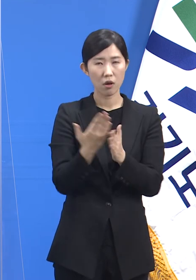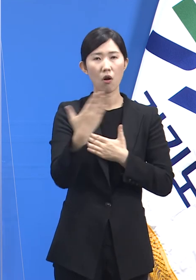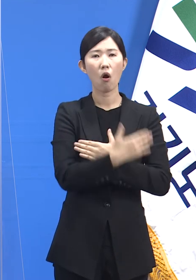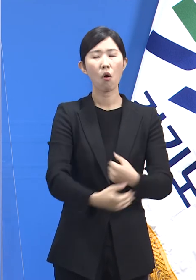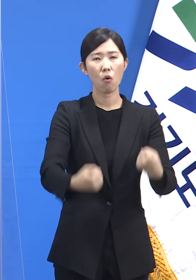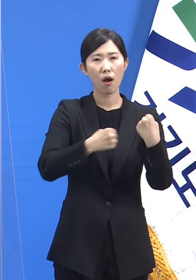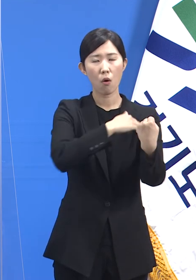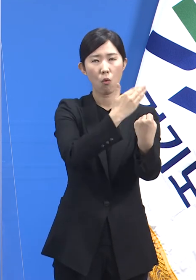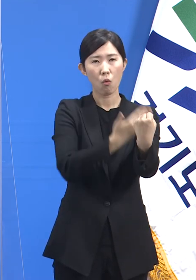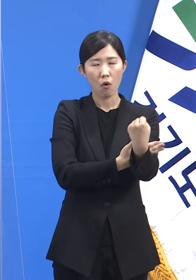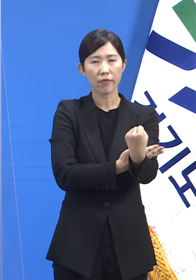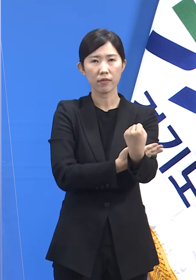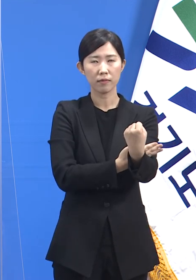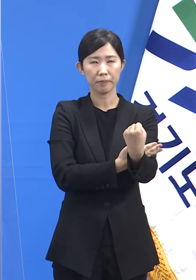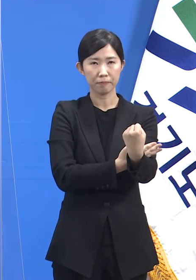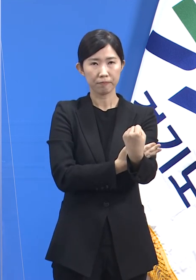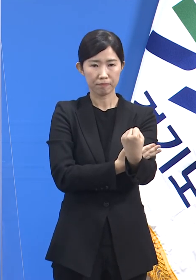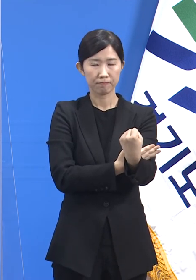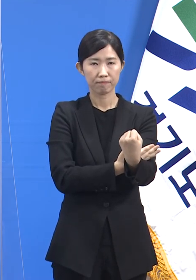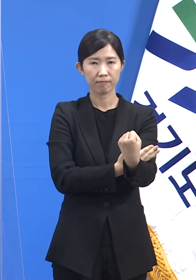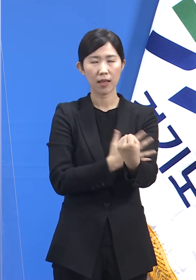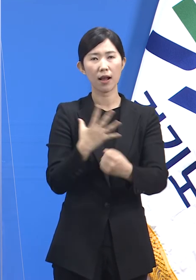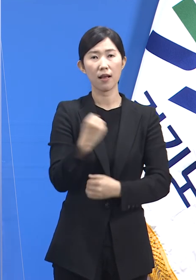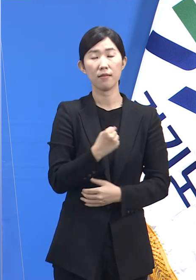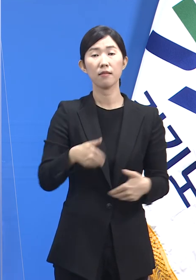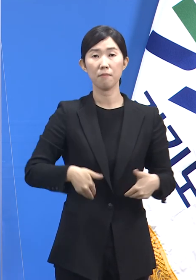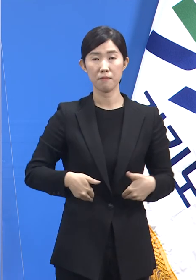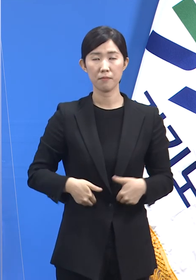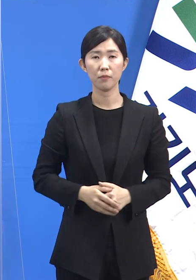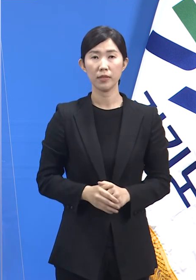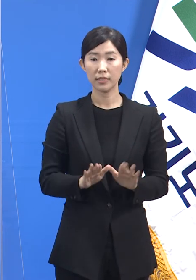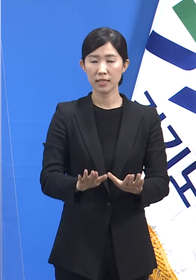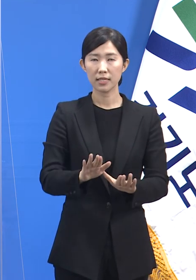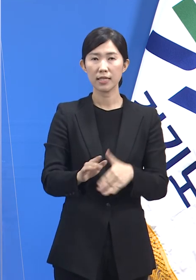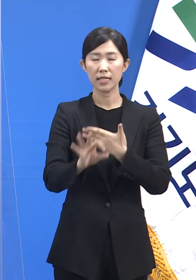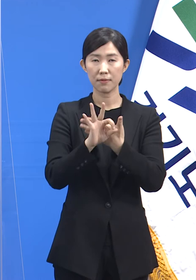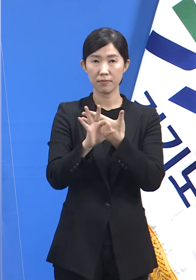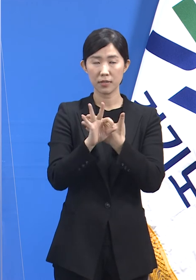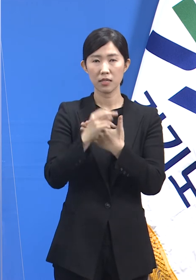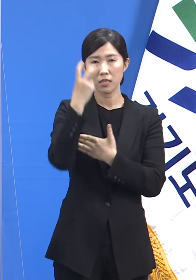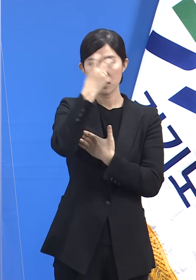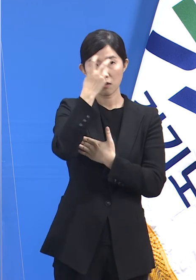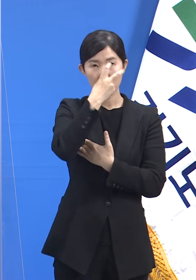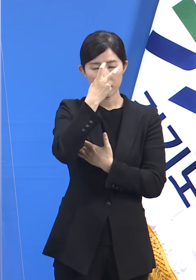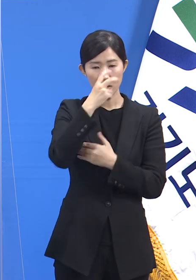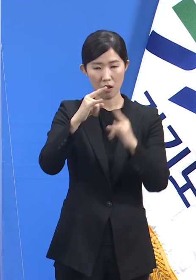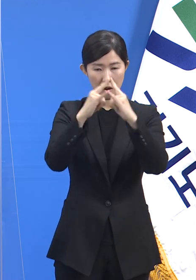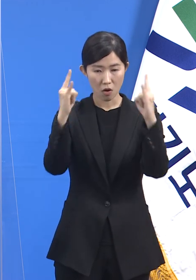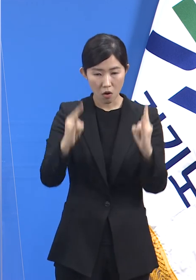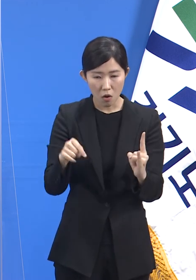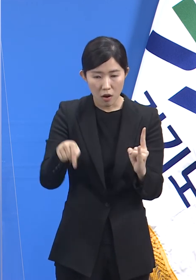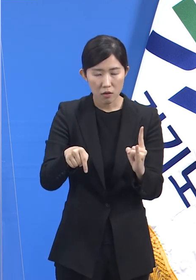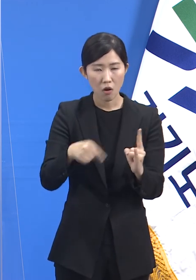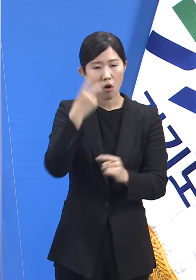어지로 종결되었지만 임시선별검사소를 통한 검사 서비스는 지속적으로 제공합니다.